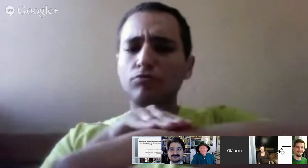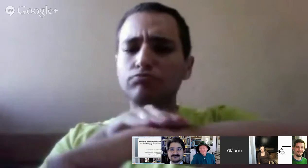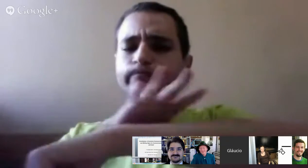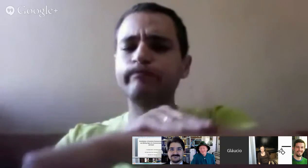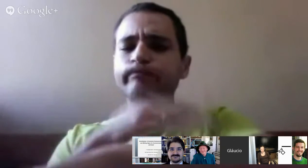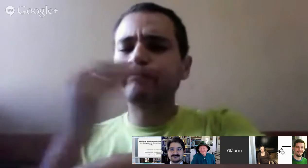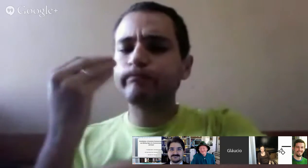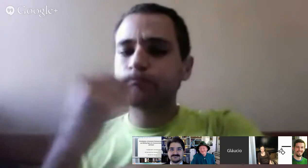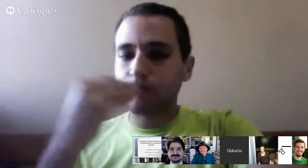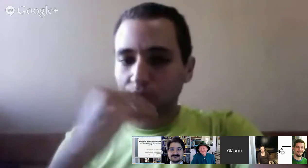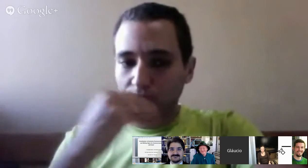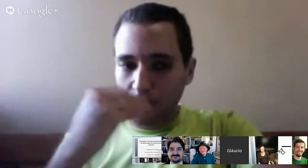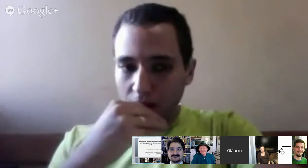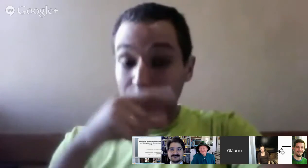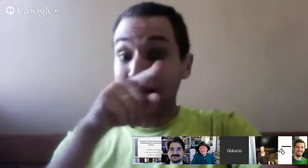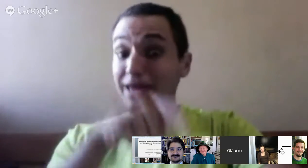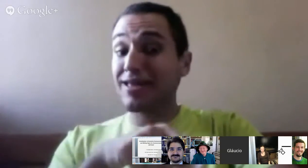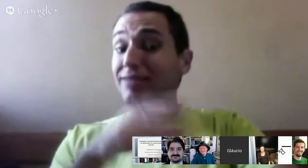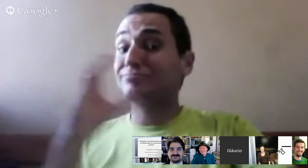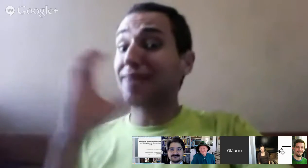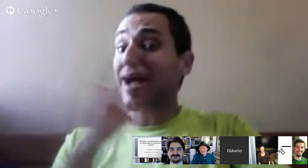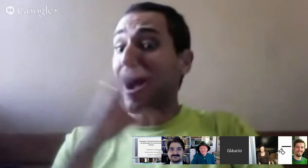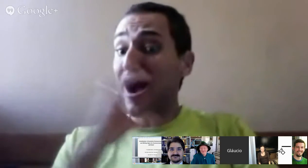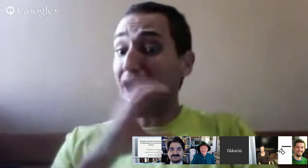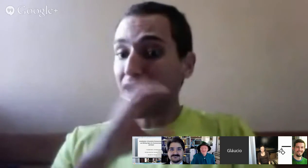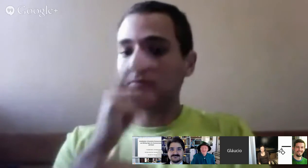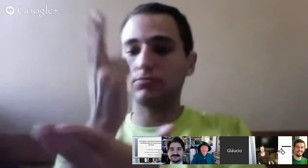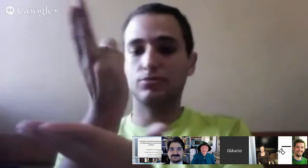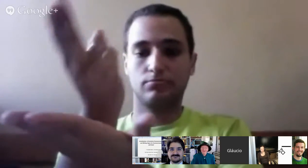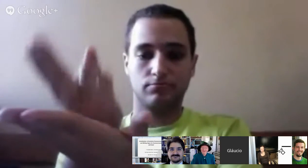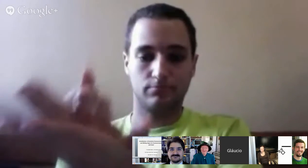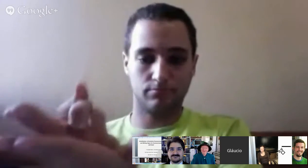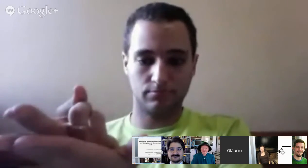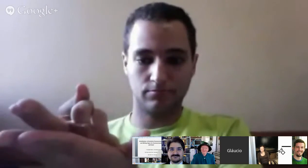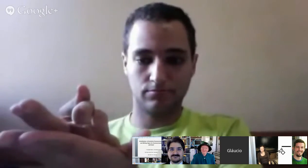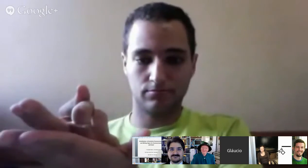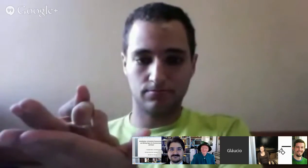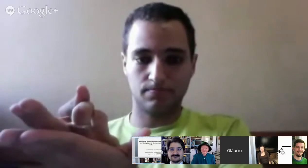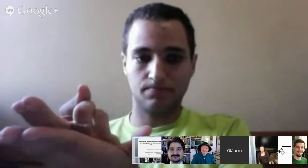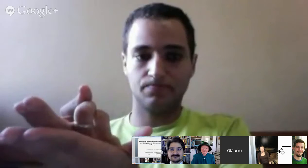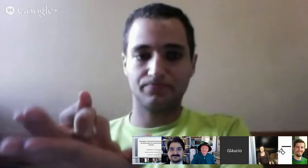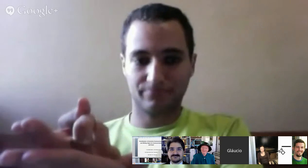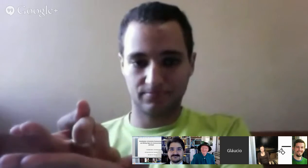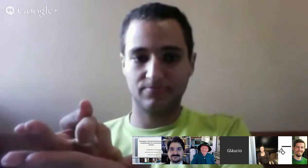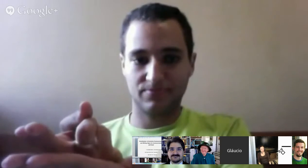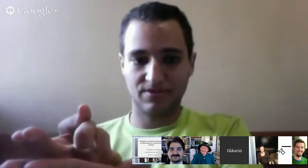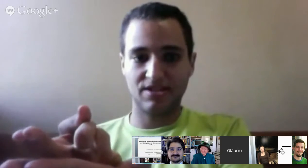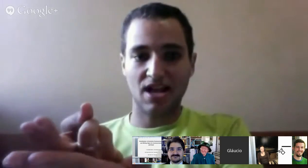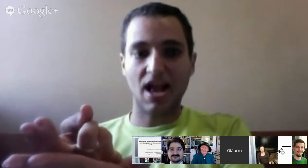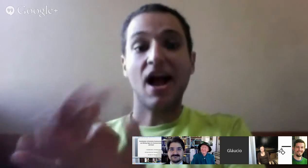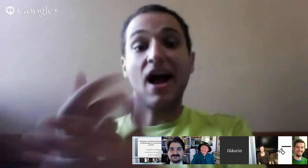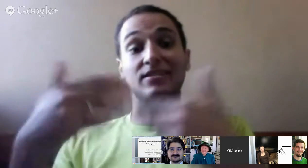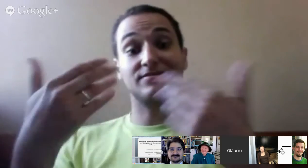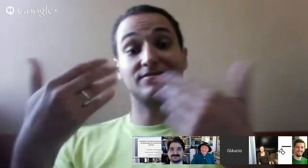respiratórias e fraqueza muscular. Essa criança precisou ser imediatamente atendida.